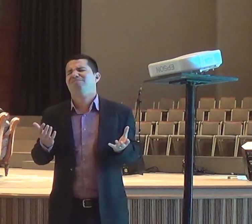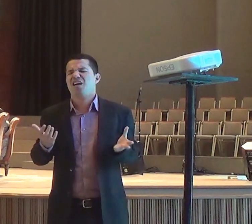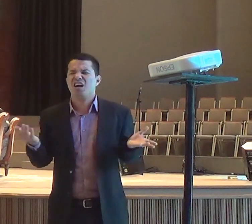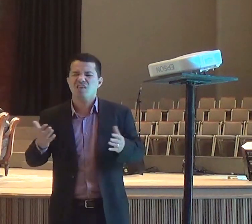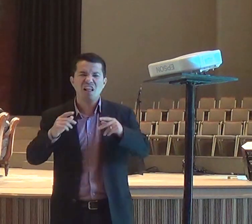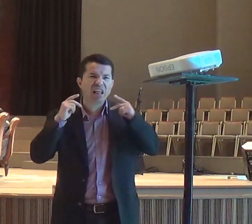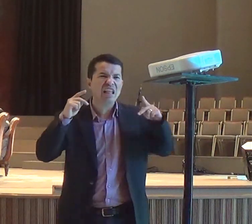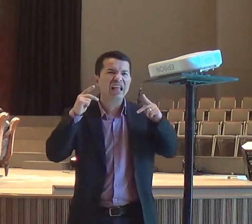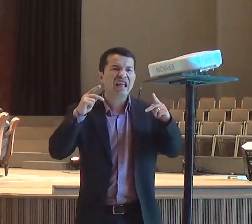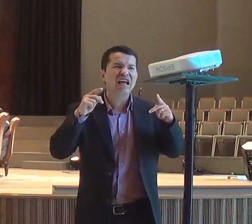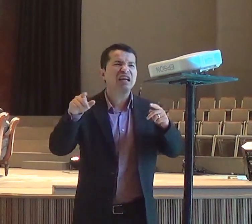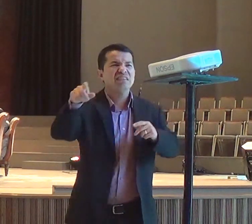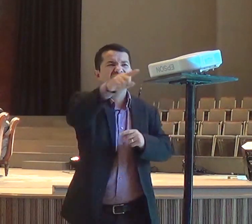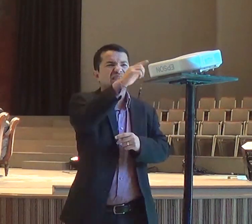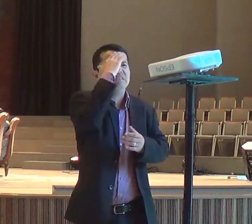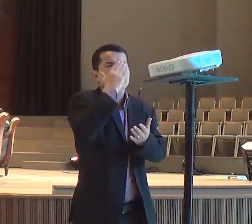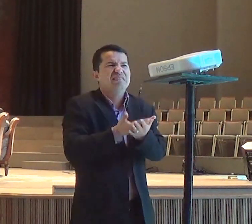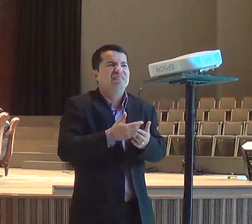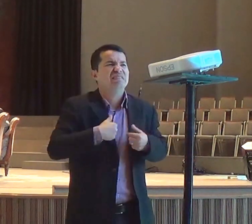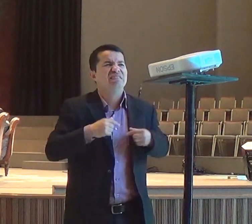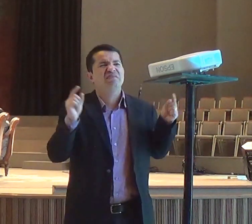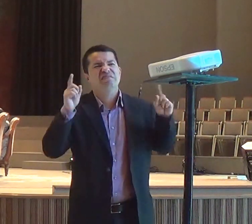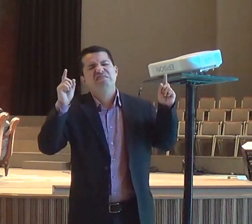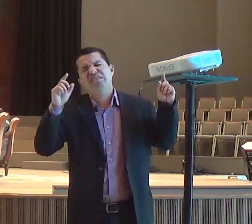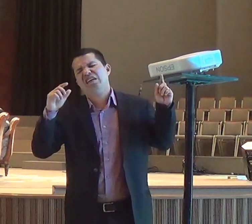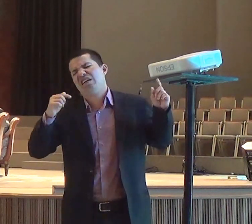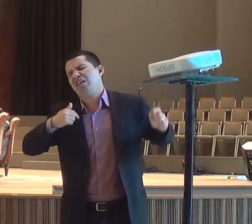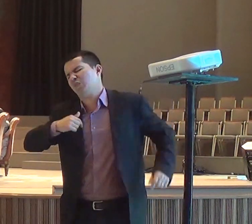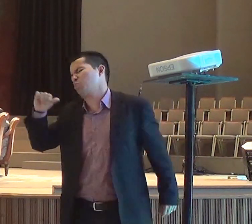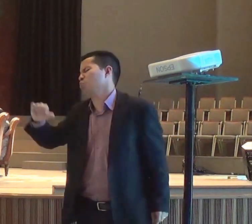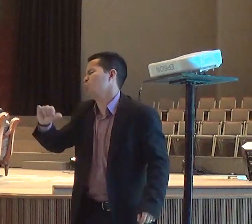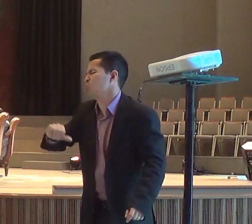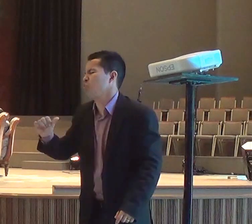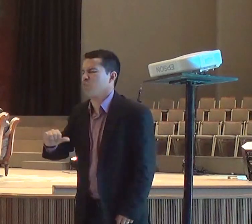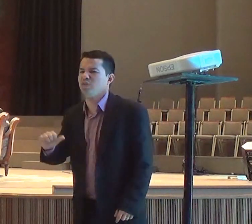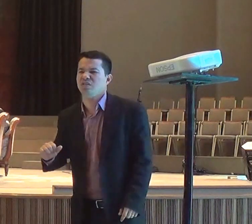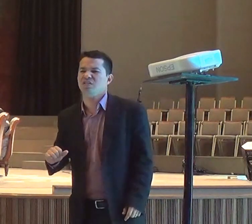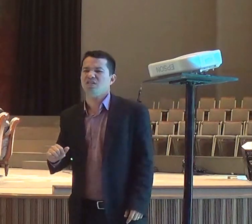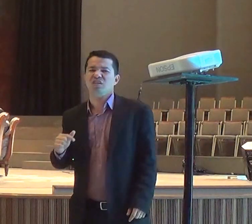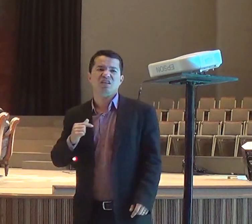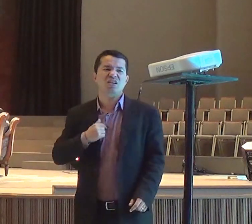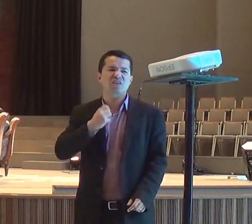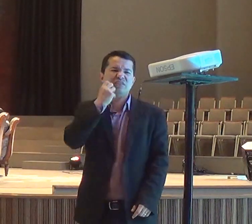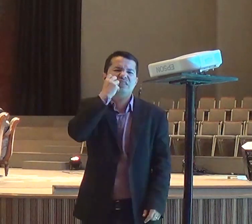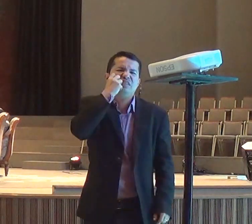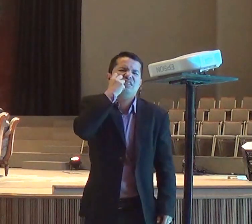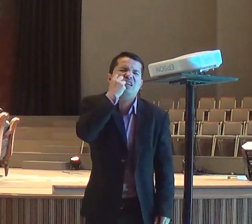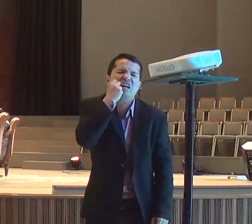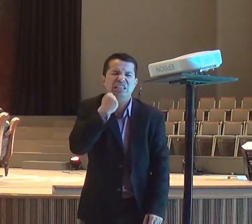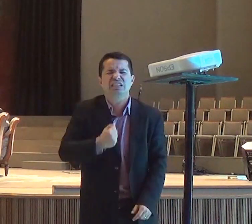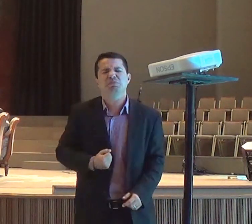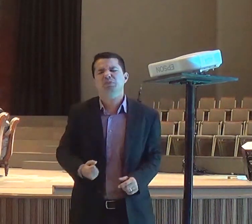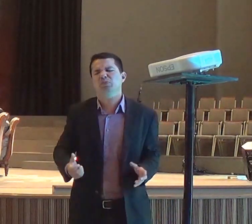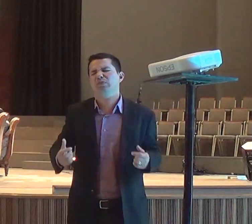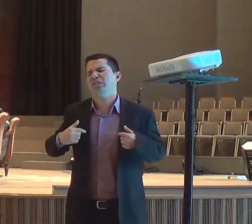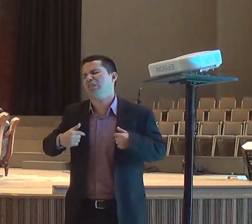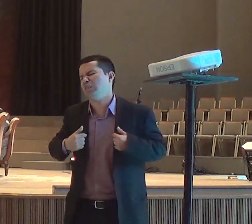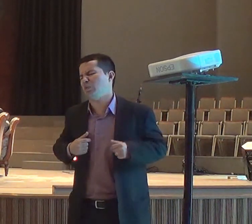mas ele diz aqui, não sou melhor, que os meus pais, ou seja, eu estou, decepcionado, com os meus sonhos, de mudança, eu fui um